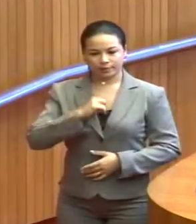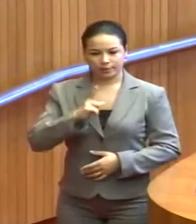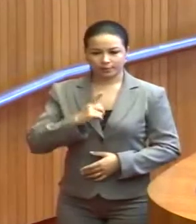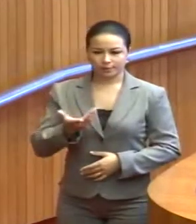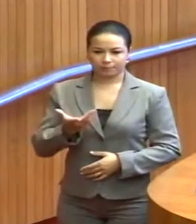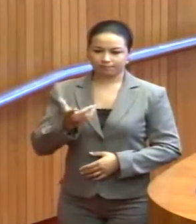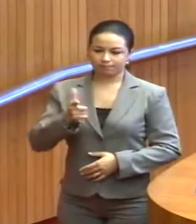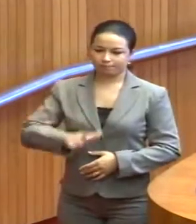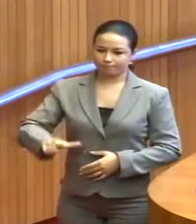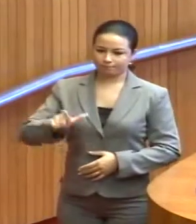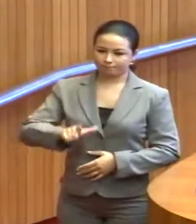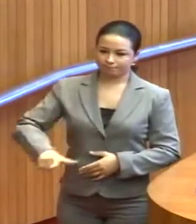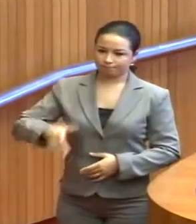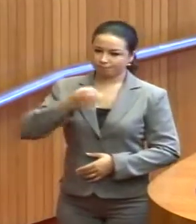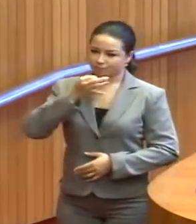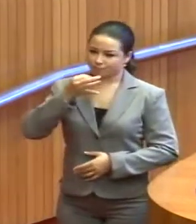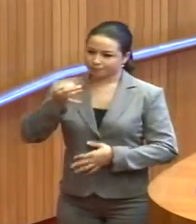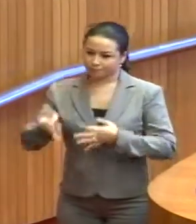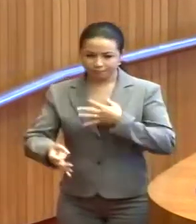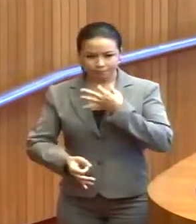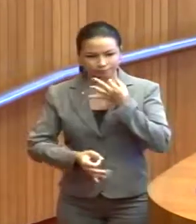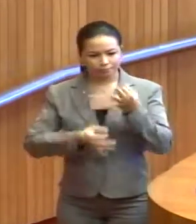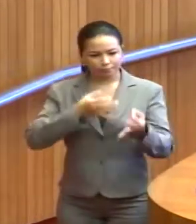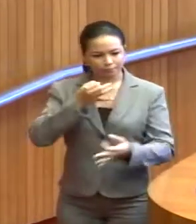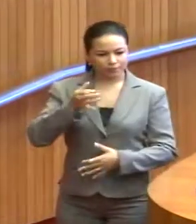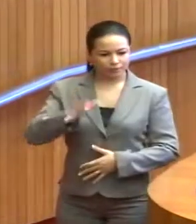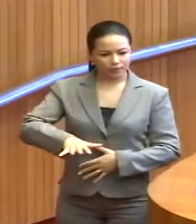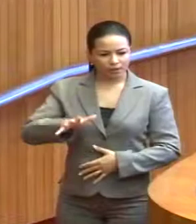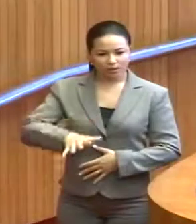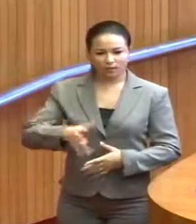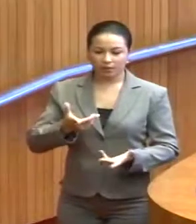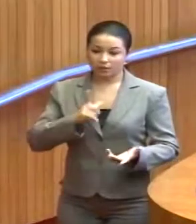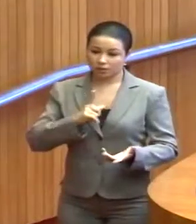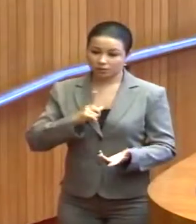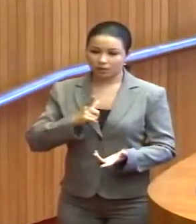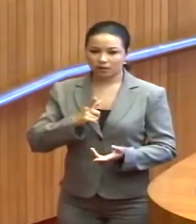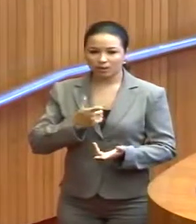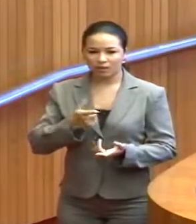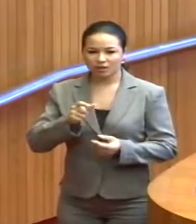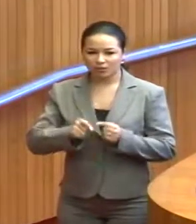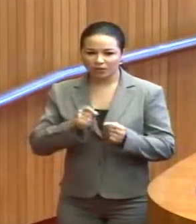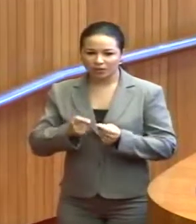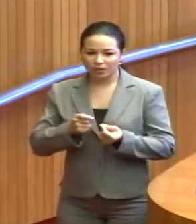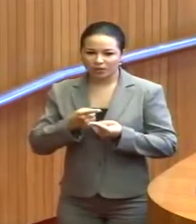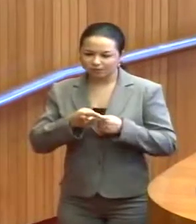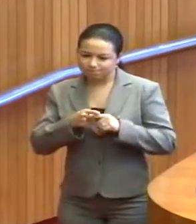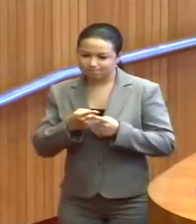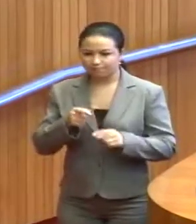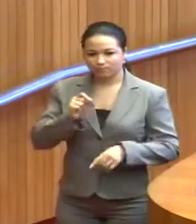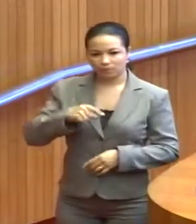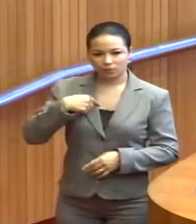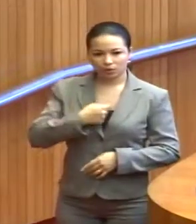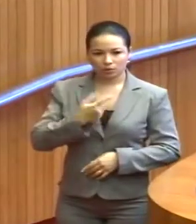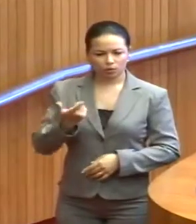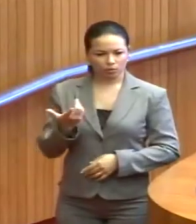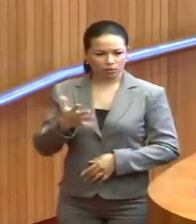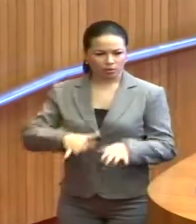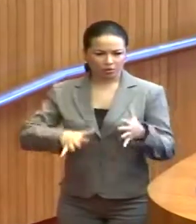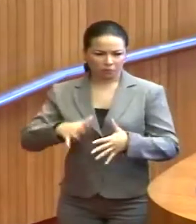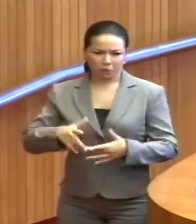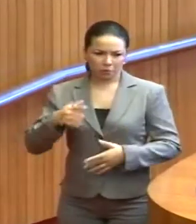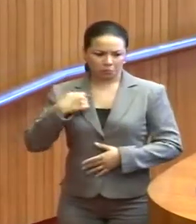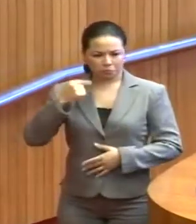há várias insinuações e, às vezes, até fofocas, Presidente. E que não vale muito a pena você, às vezes,